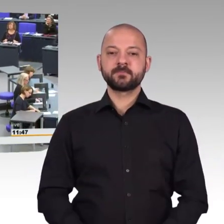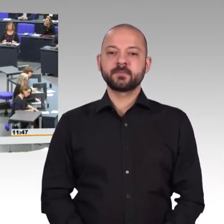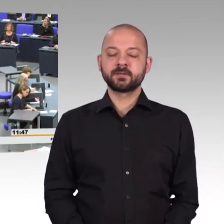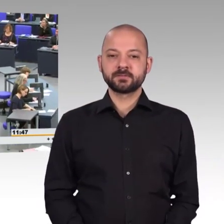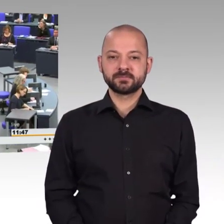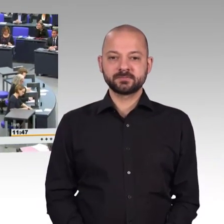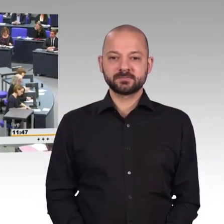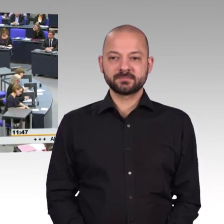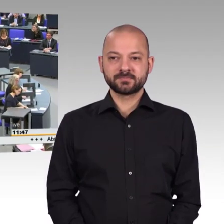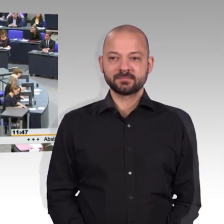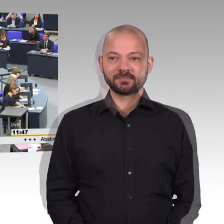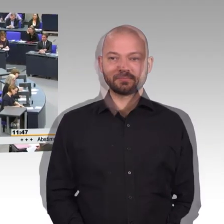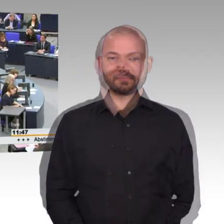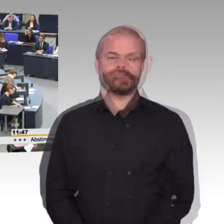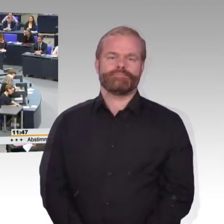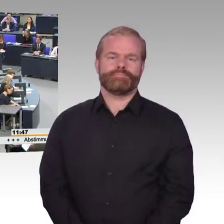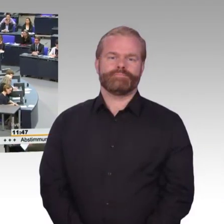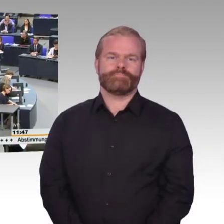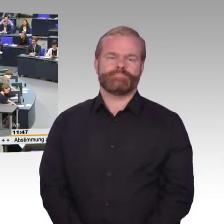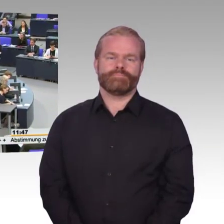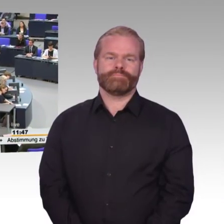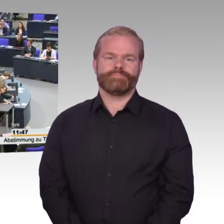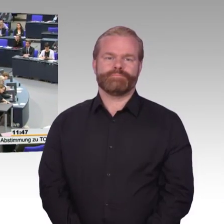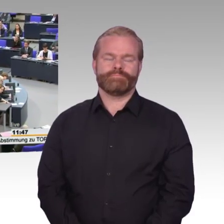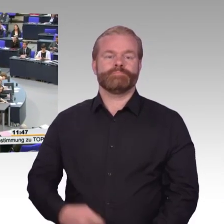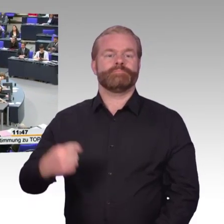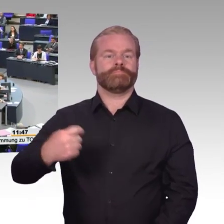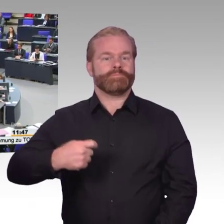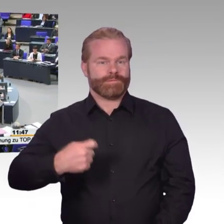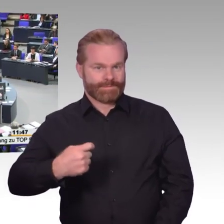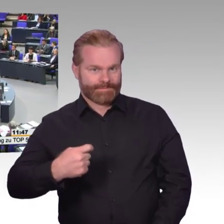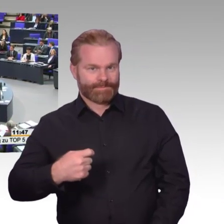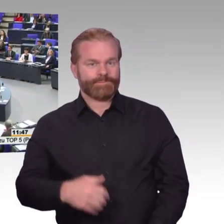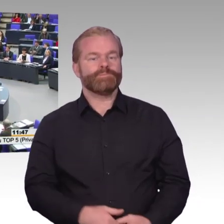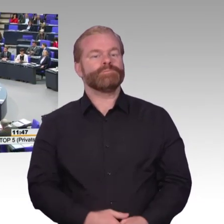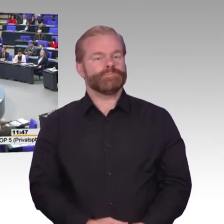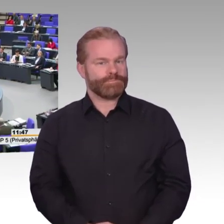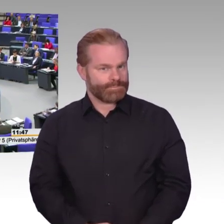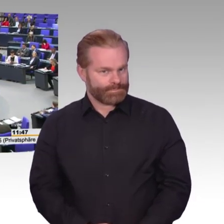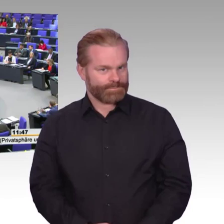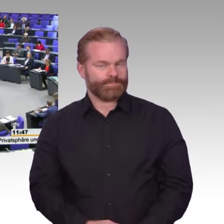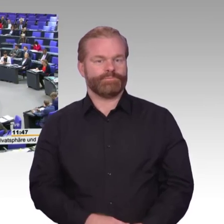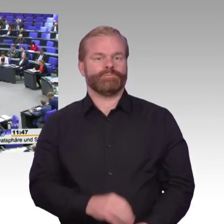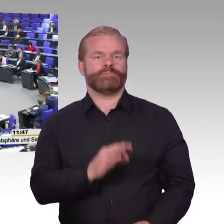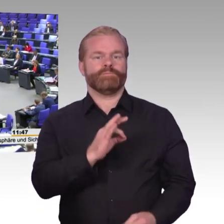Frau Präsidentin, meine Damen und Herren, wir reden über ein wichtiges Thema, das Recht auf Verschlüsselung und den Schutz der digitalen